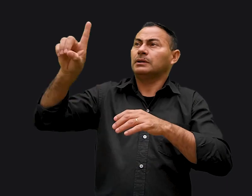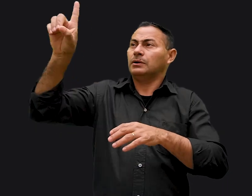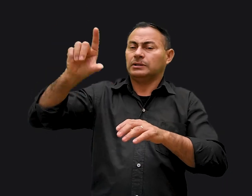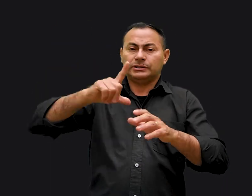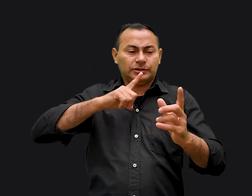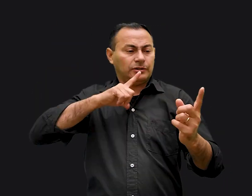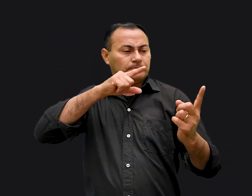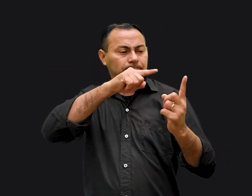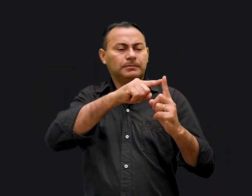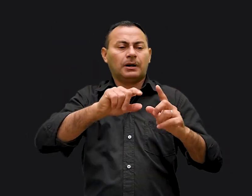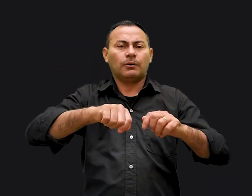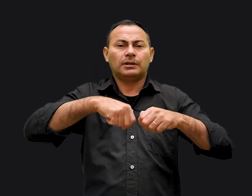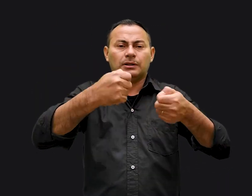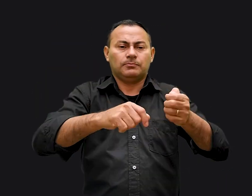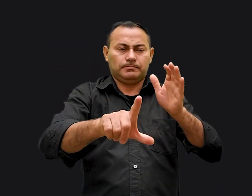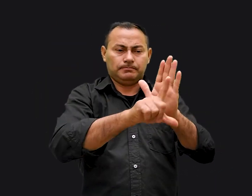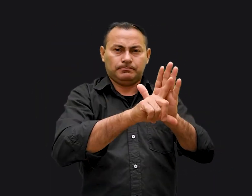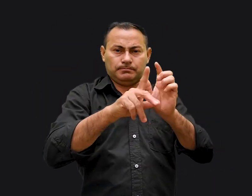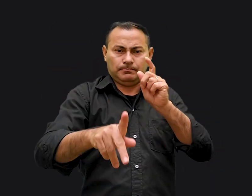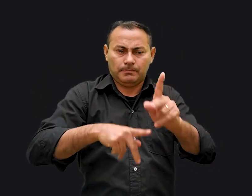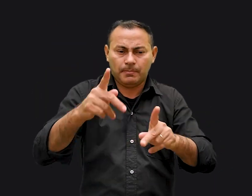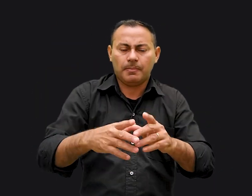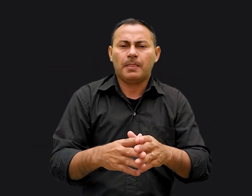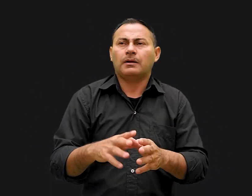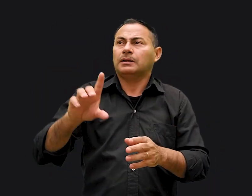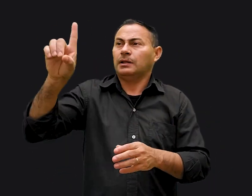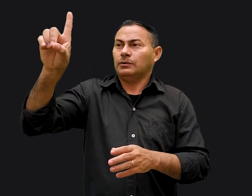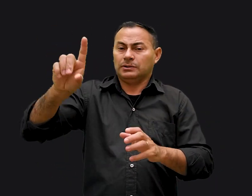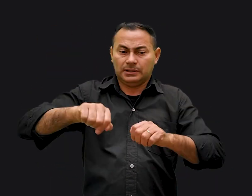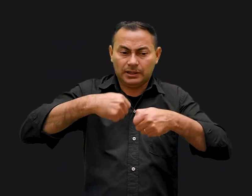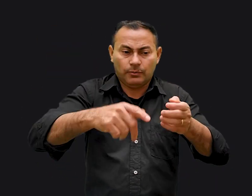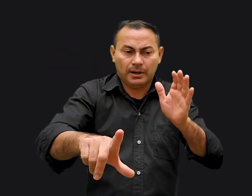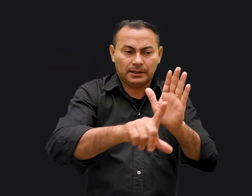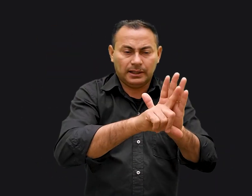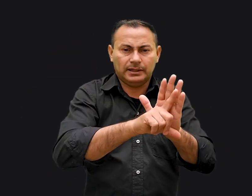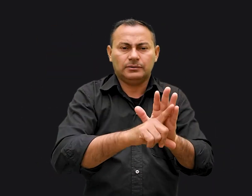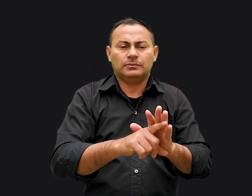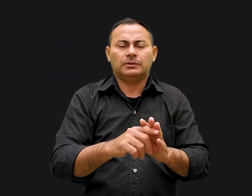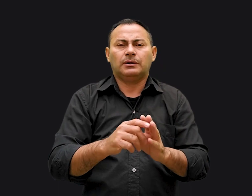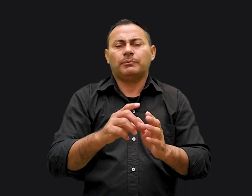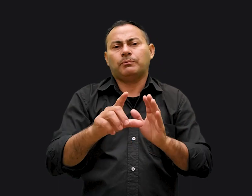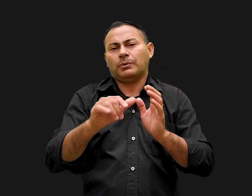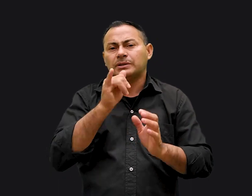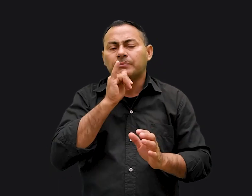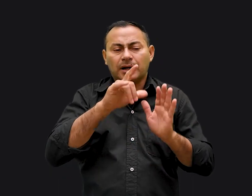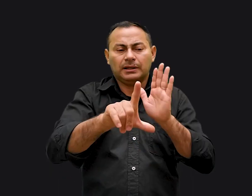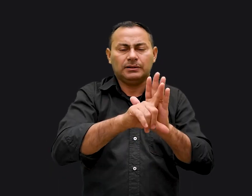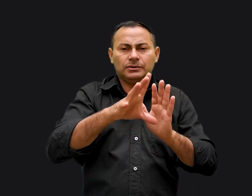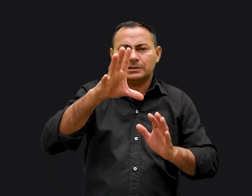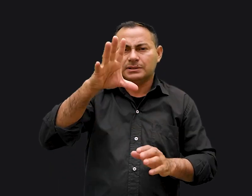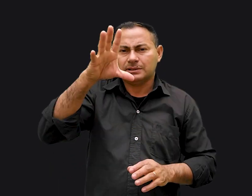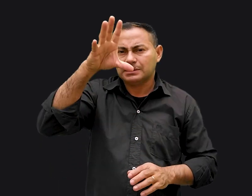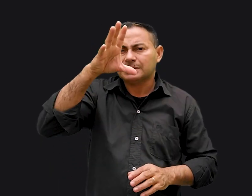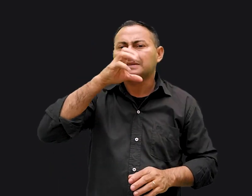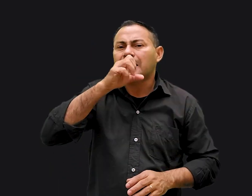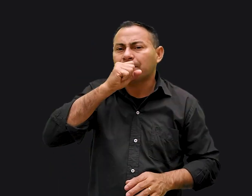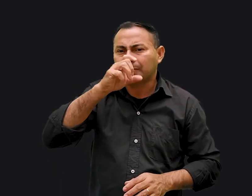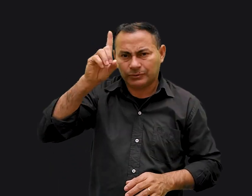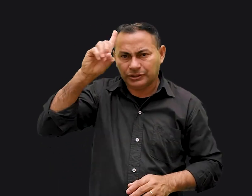aquelas leis para o povo. Quando ele deu a lei, a lei do sábado, por exemplo, e muitos